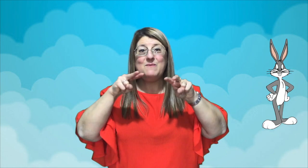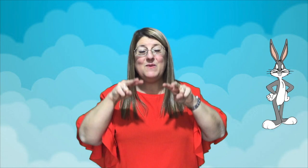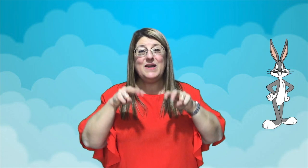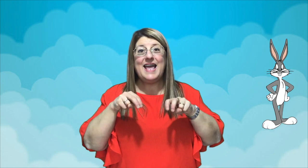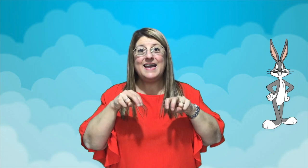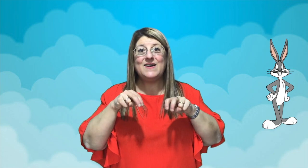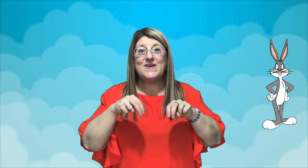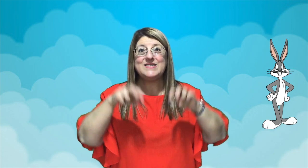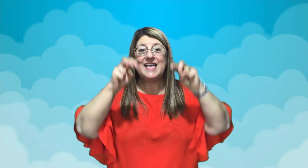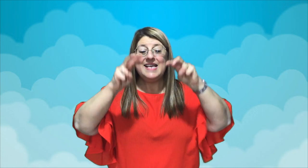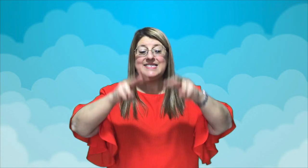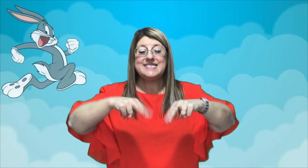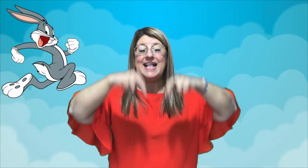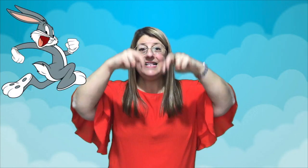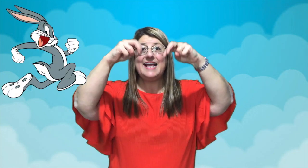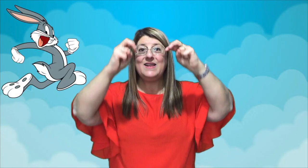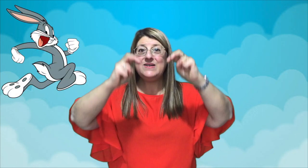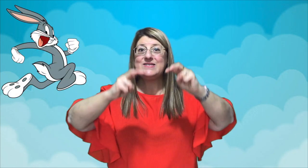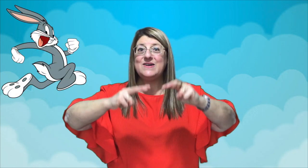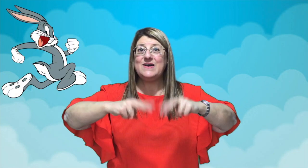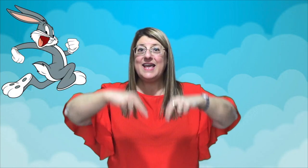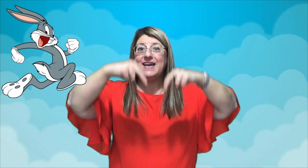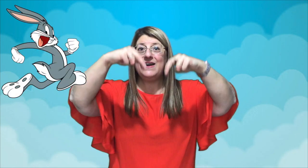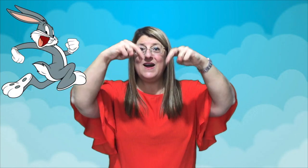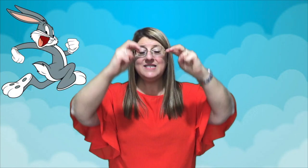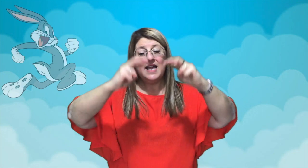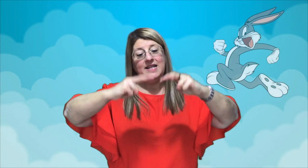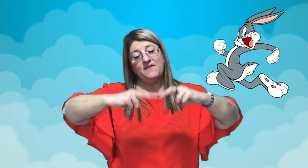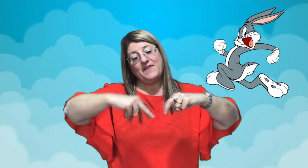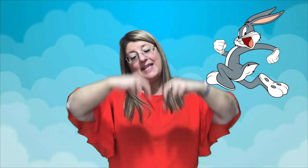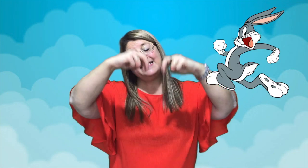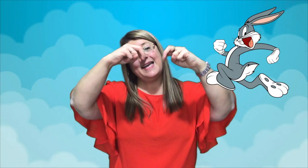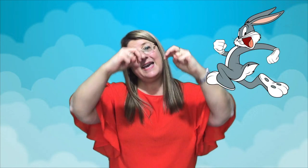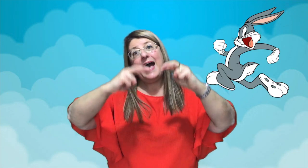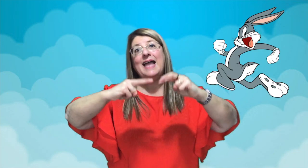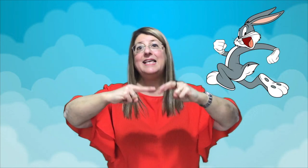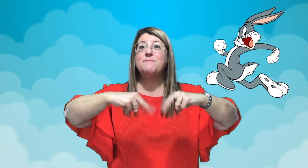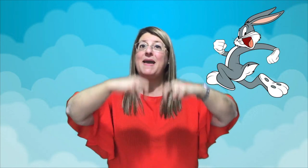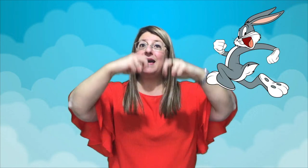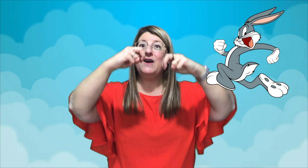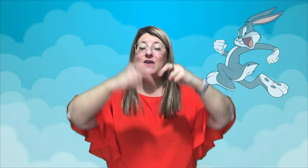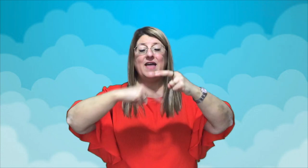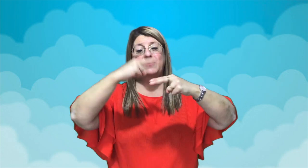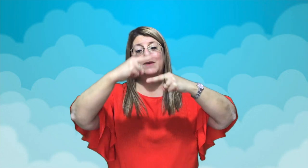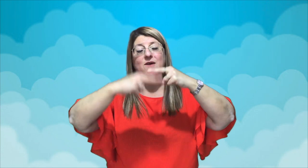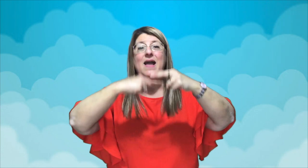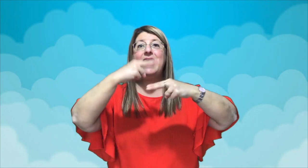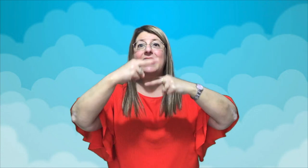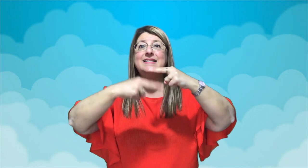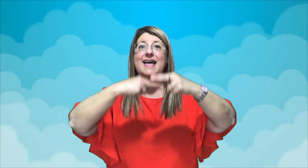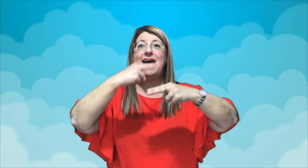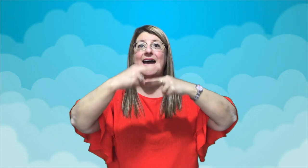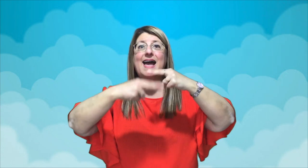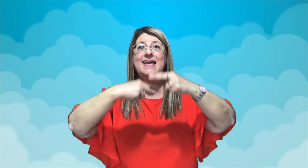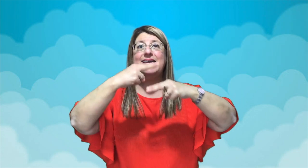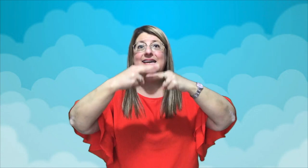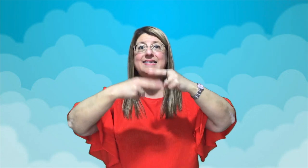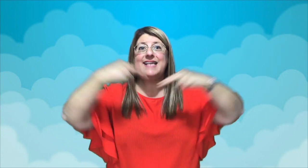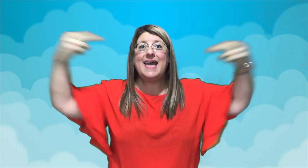muy lejos. Saltan los conejos de frente al espejo, dan una vuelta y se